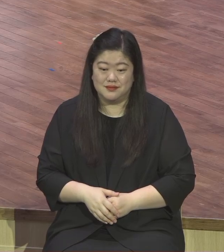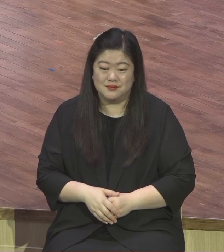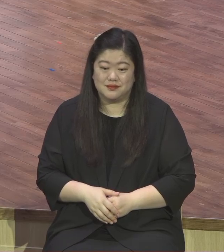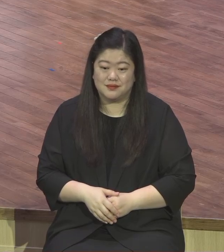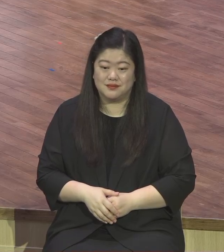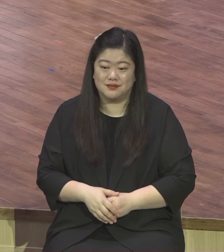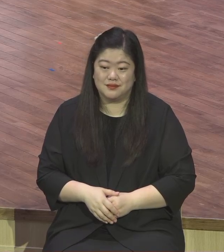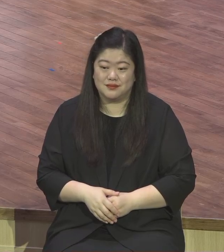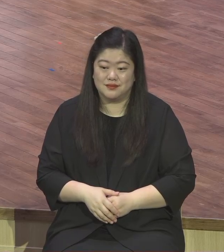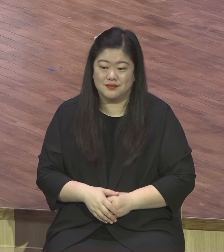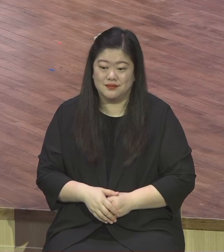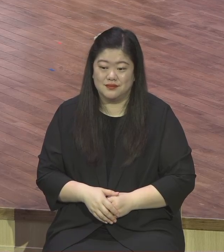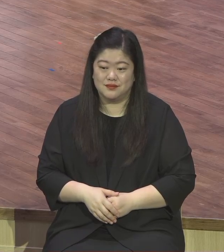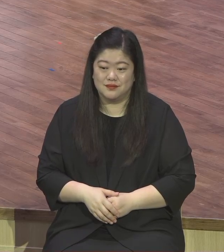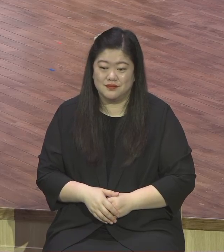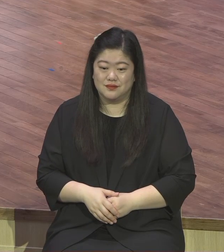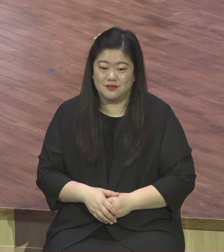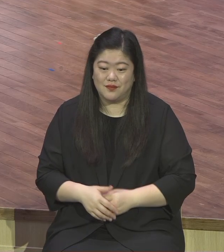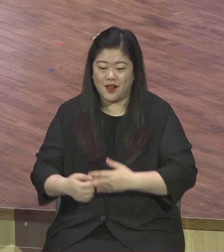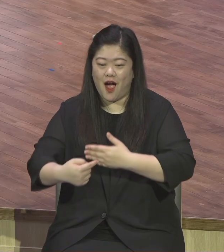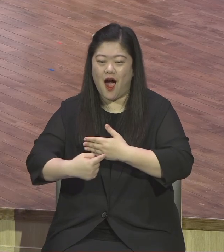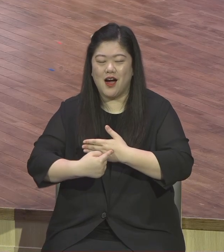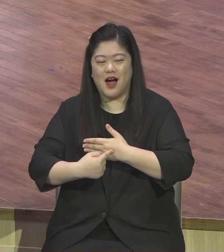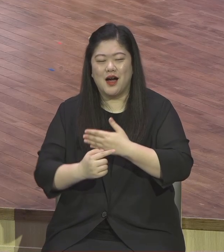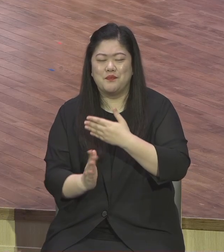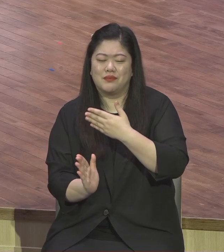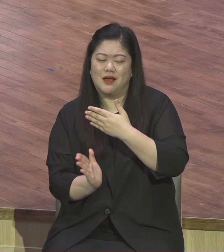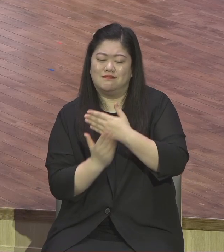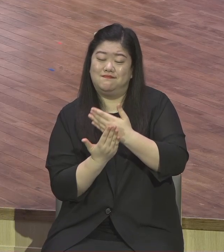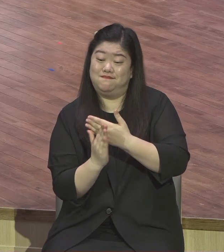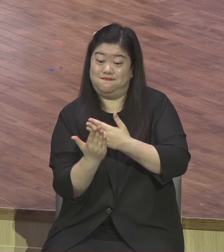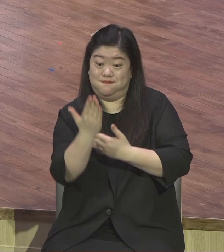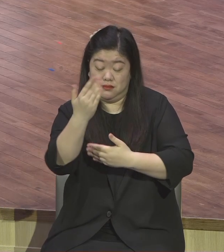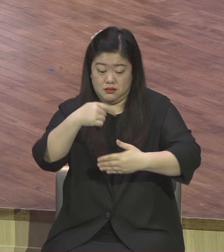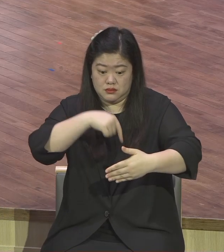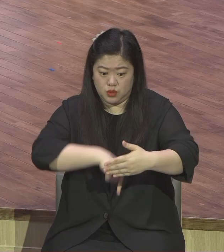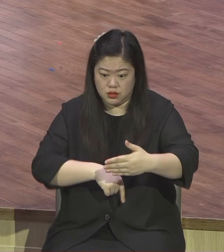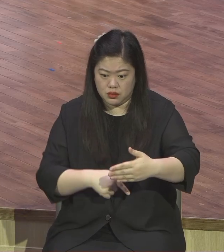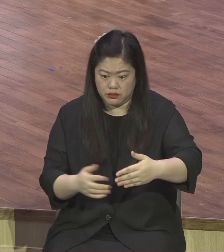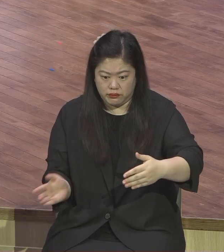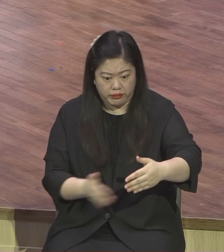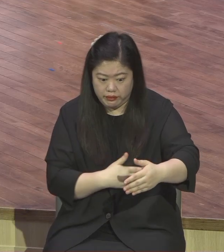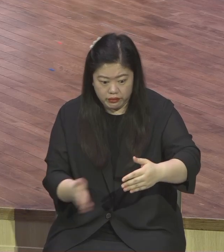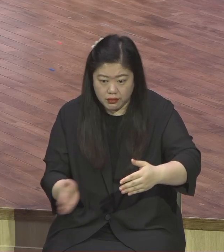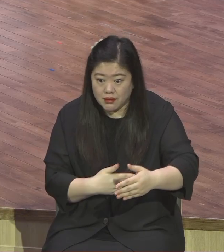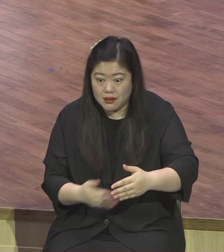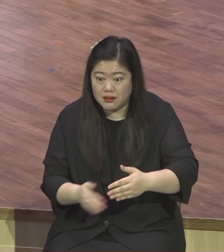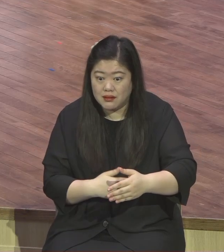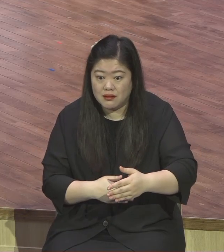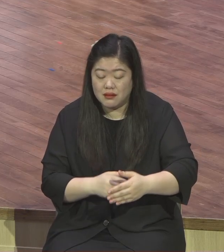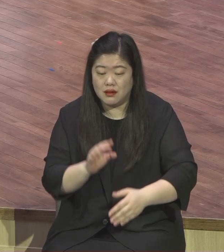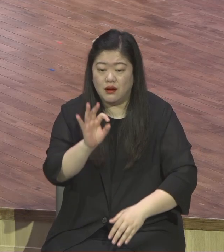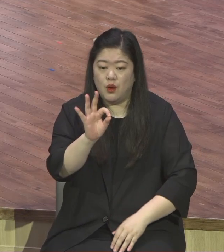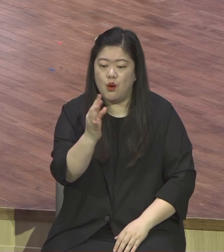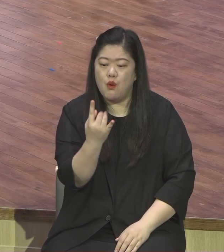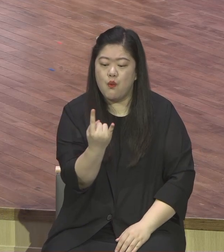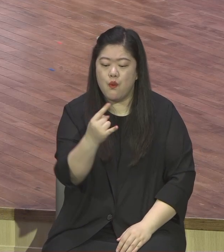입만 무승하고 실제 열매가 없는 결국 말라 비틀어져 버릴 수밖에 없는 외식적인 종교생활을 벗어나라.